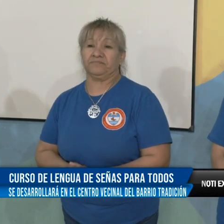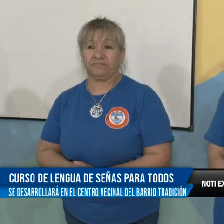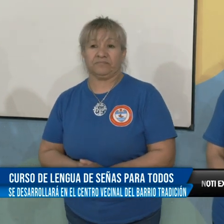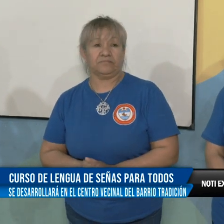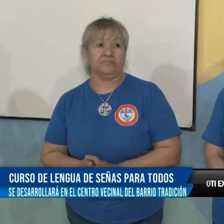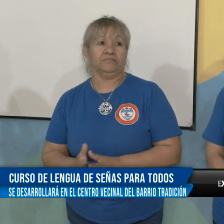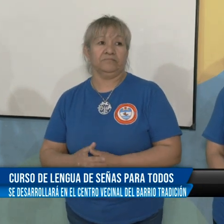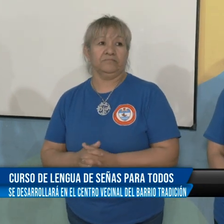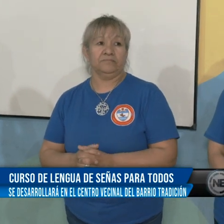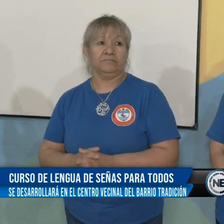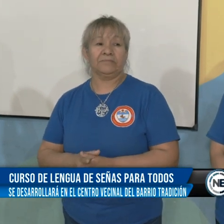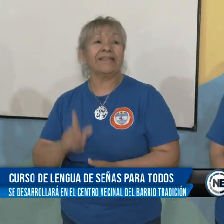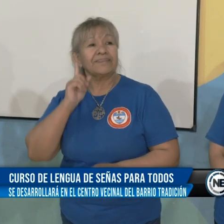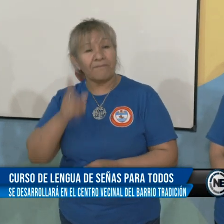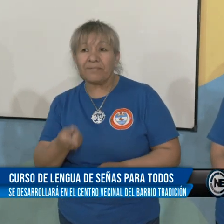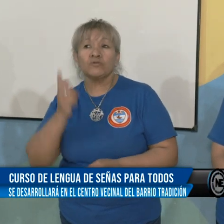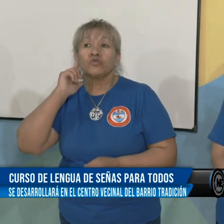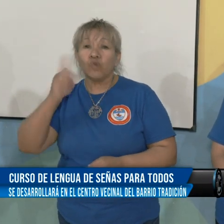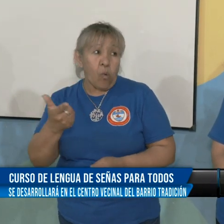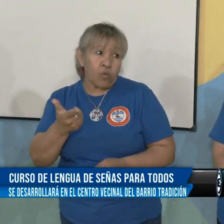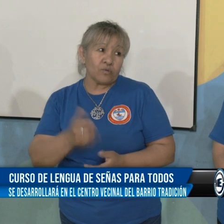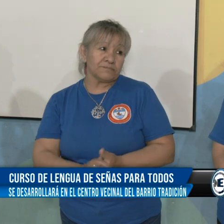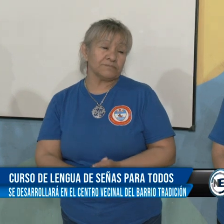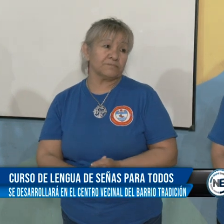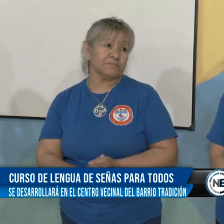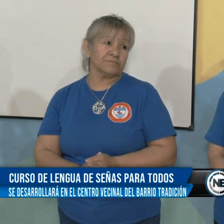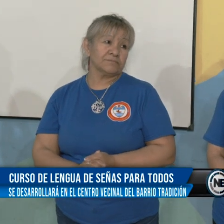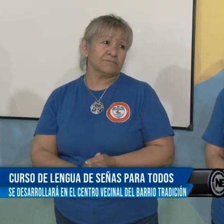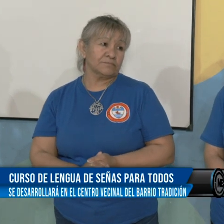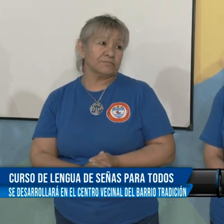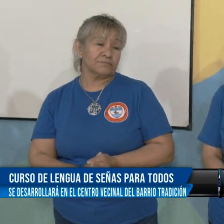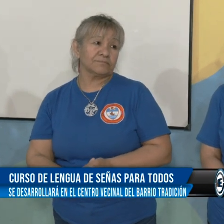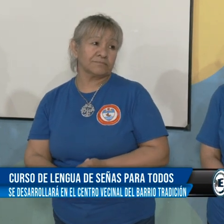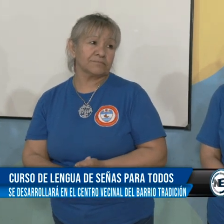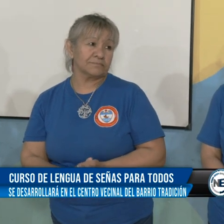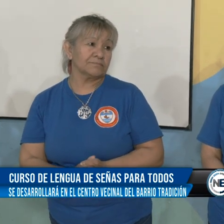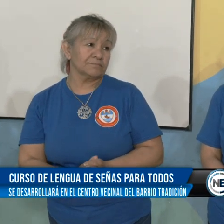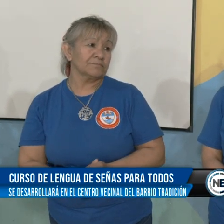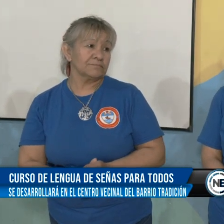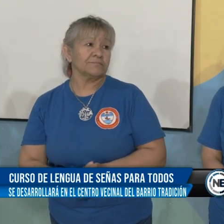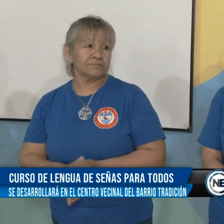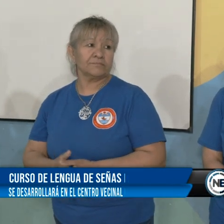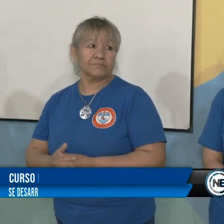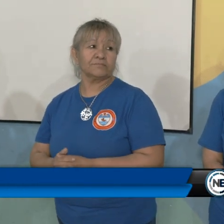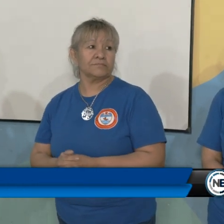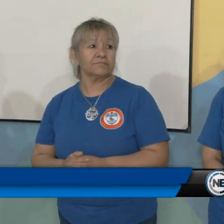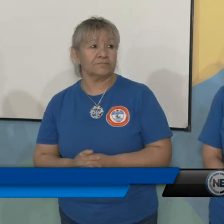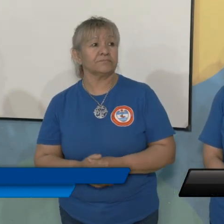se aprenda a lo que es la enseñanza y el aprendizaje de la lengua de señas. Porque ellos son el futuro